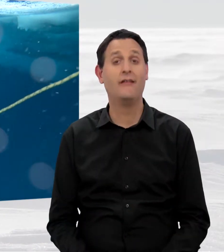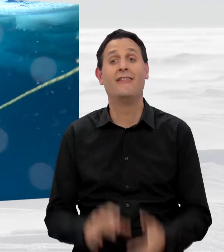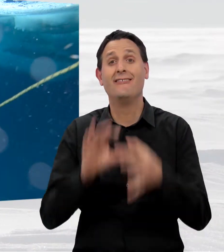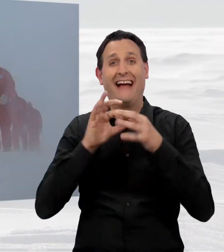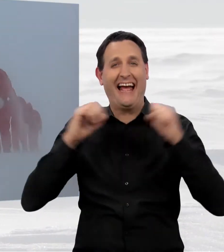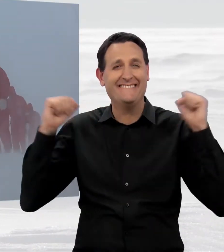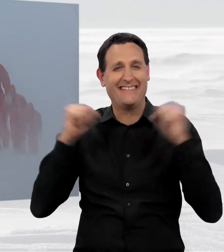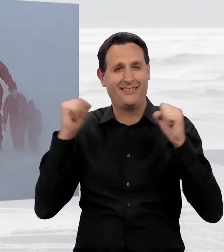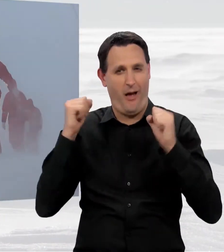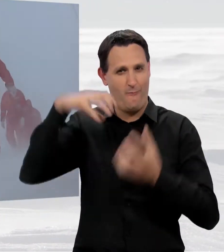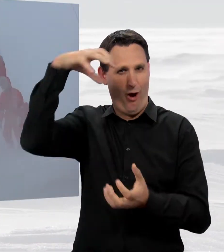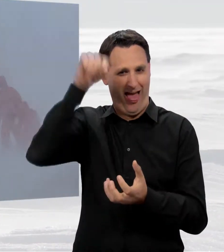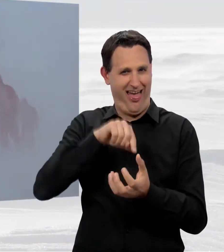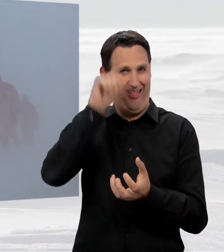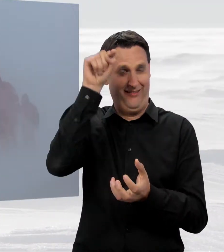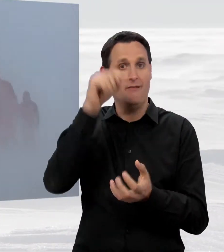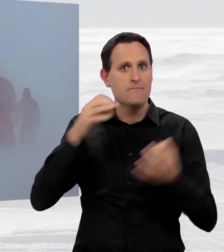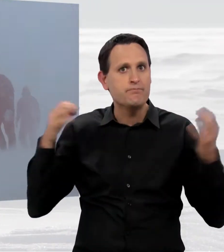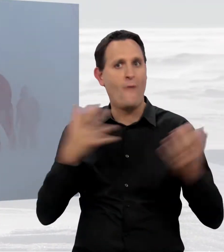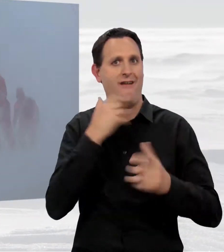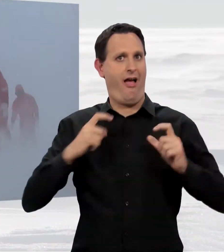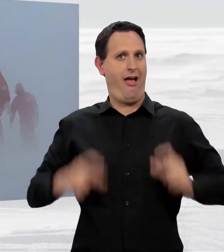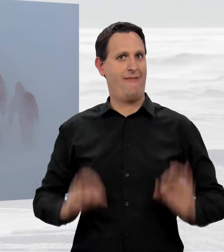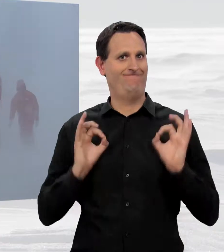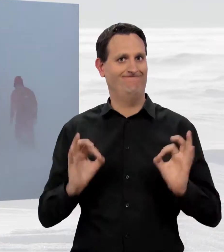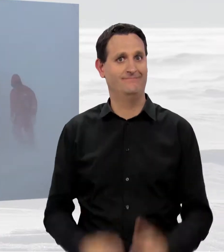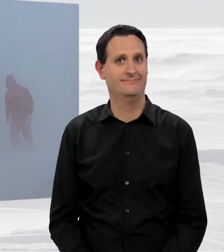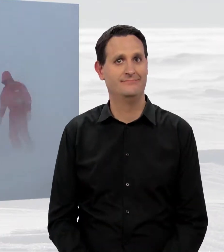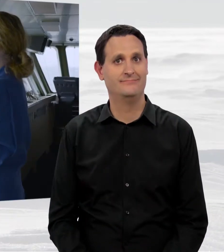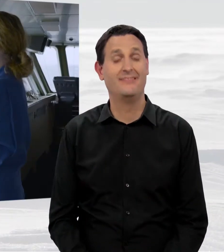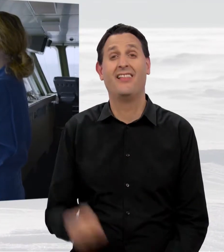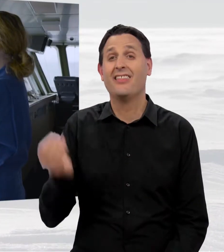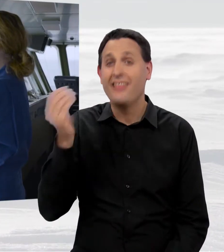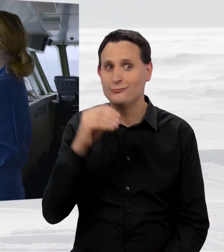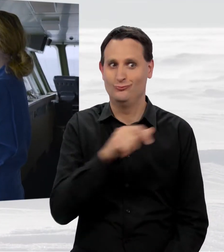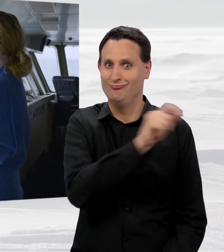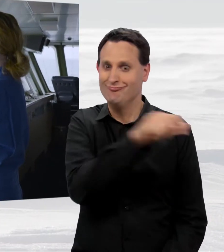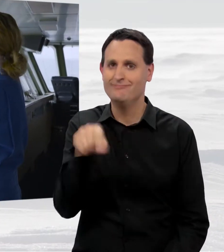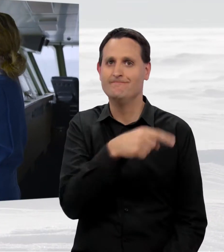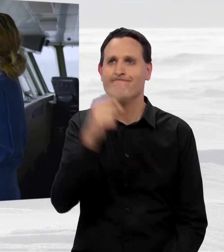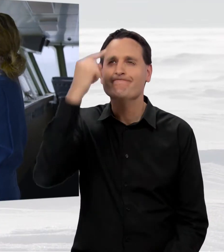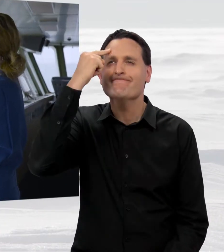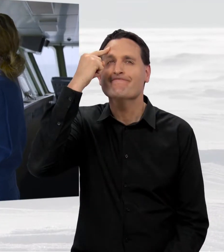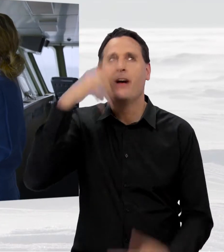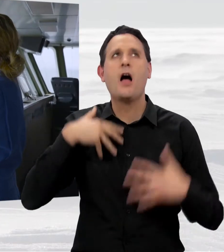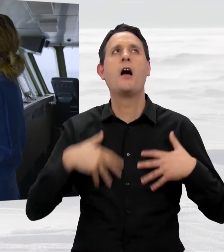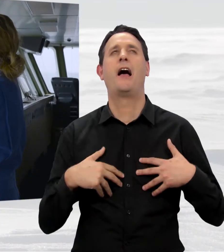Perfekte Ausrüstung für die Kälte polarer Winter. Man braucht aber auch ein Bewusstsein dafür, dass die